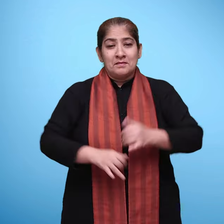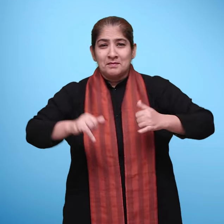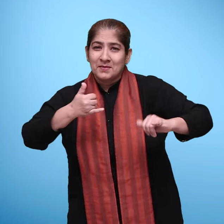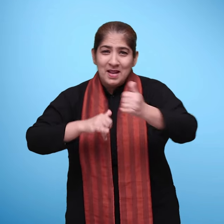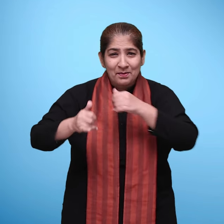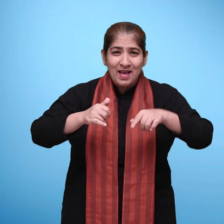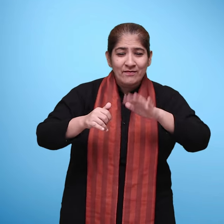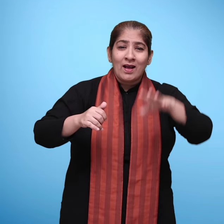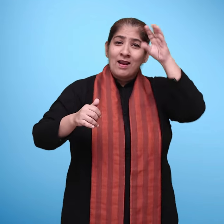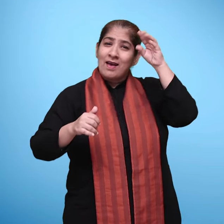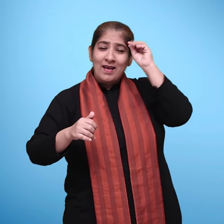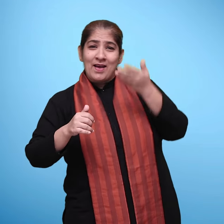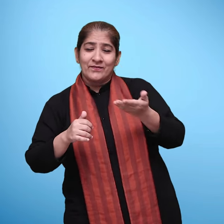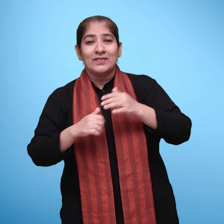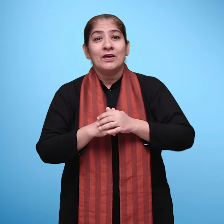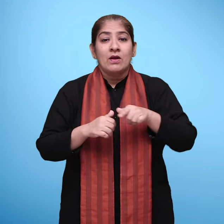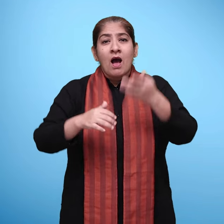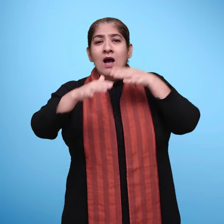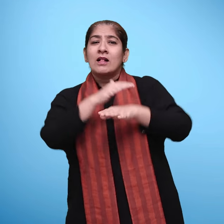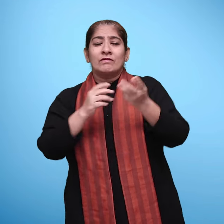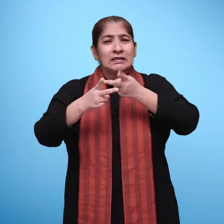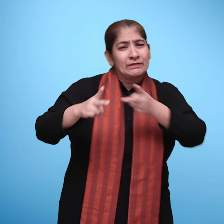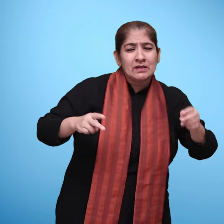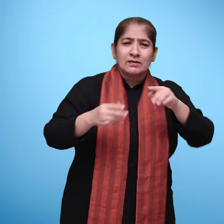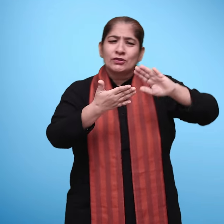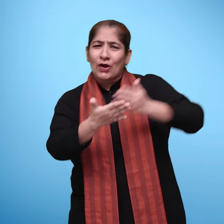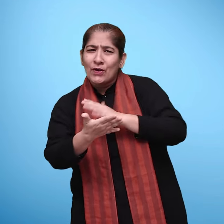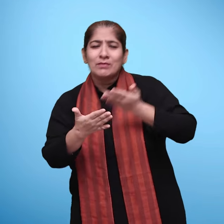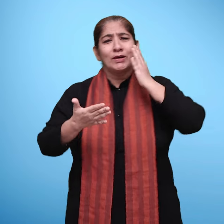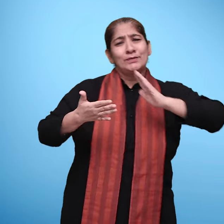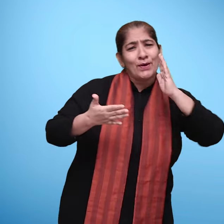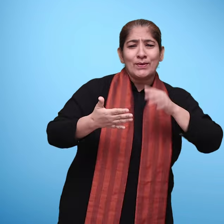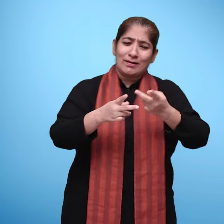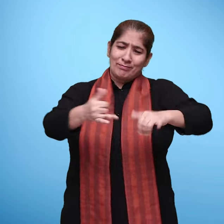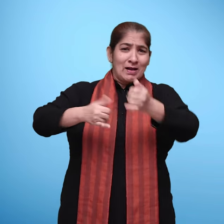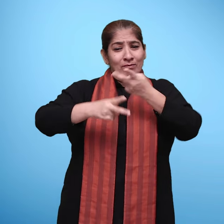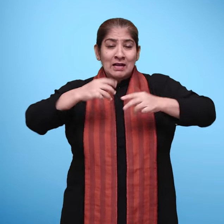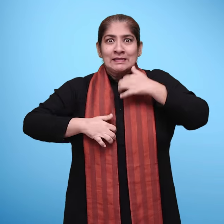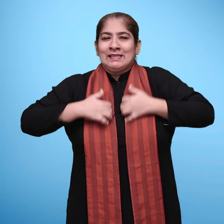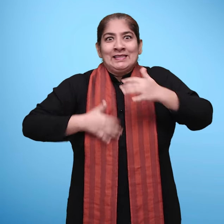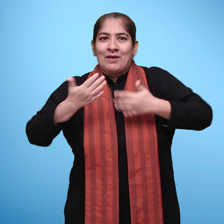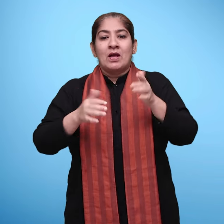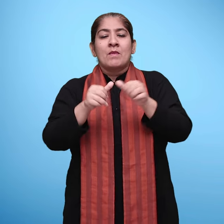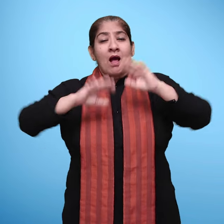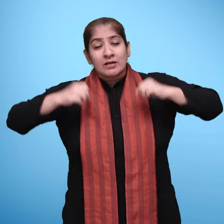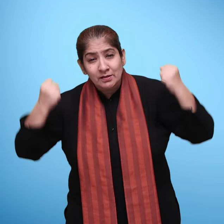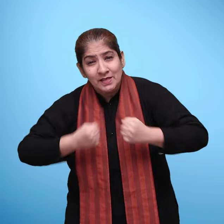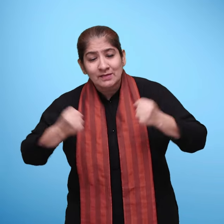खेल-खेल में यहाँ पर खेल गीत गाना, खेलना, अभिनाय करना आदी सम्मिलत किये गए हैं